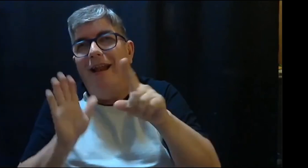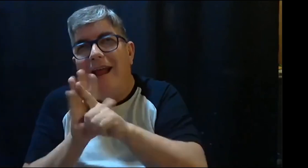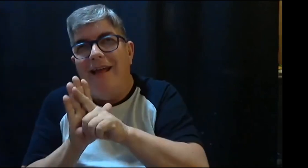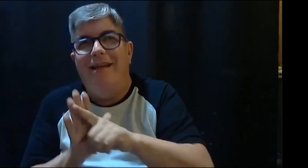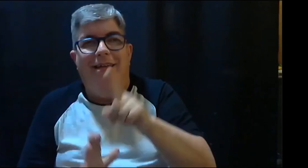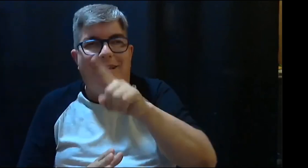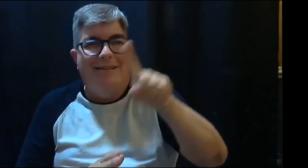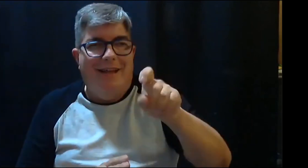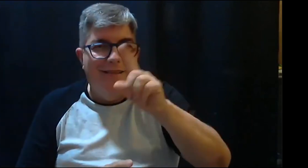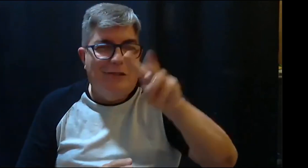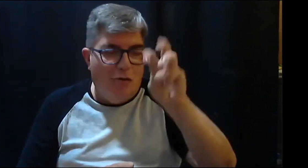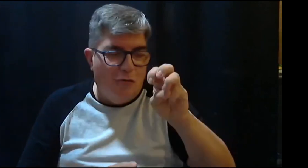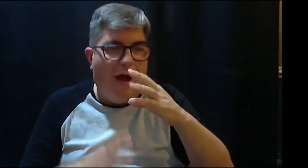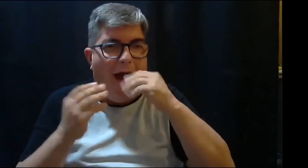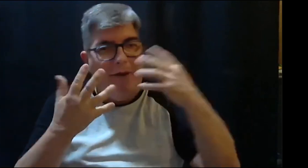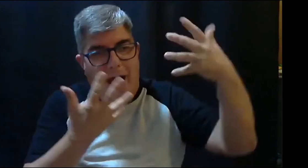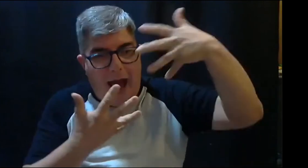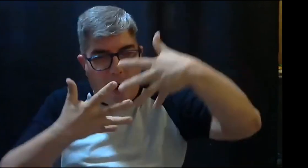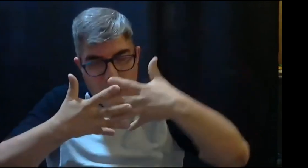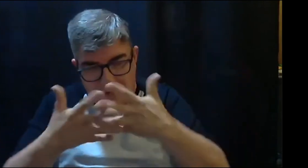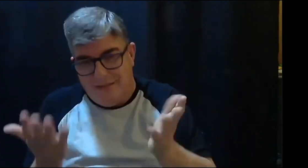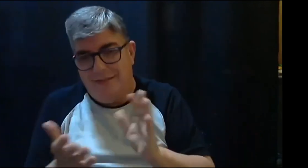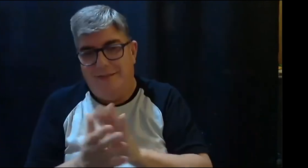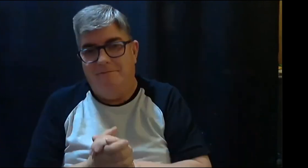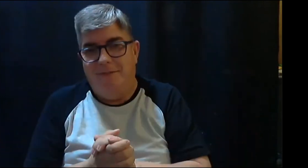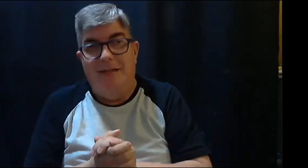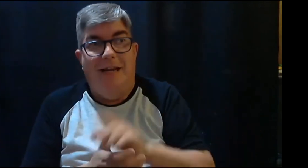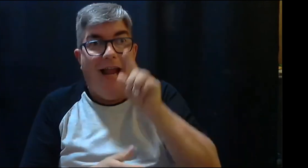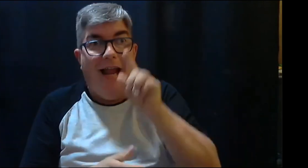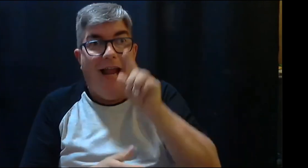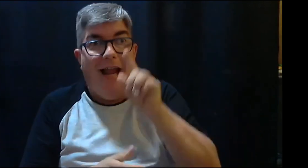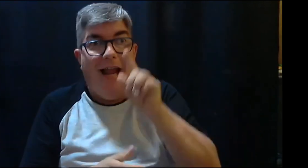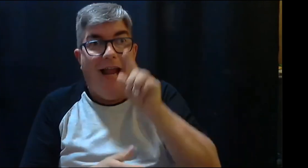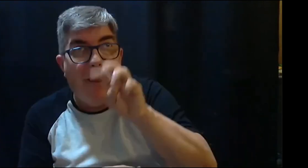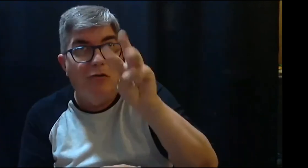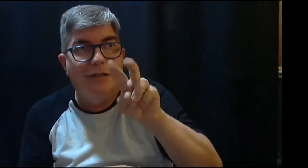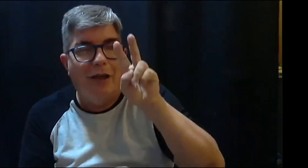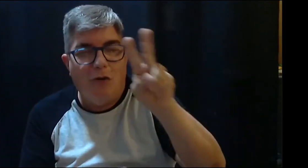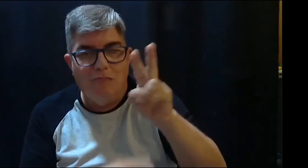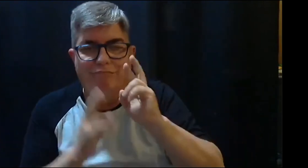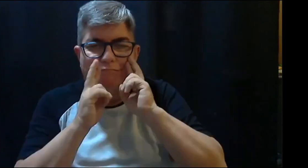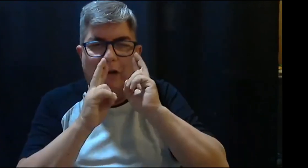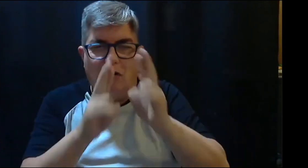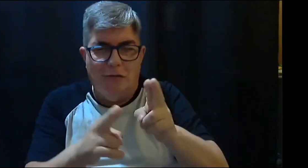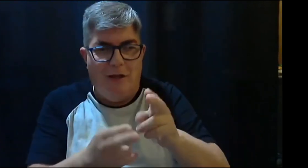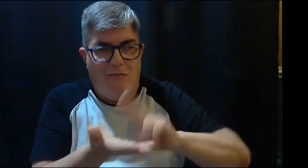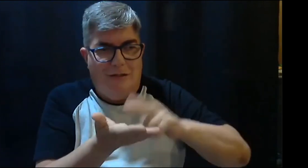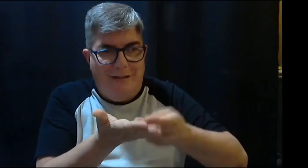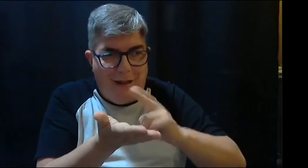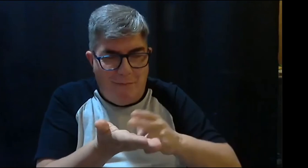Porque creo que la ley 16-18, creo que habla, y 14